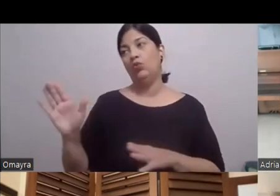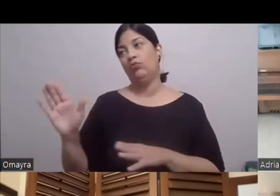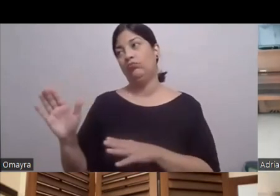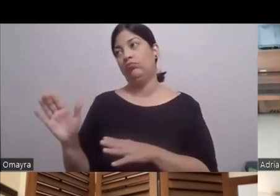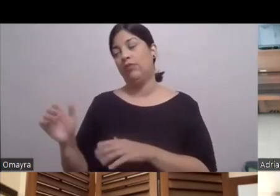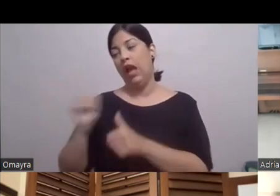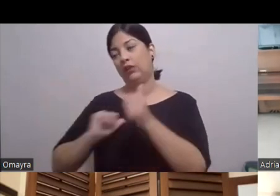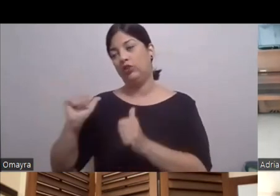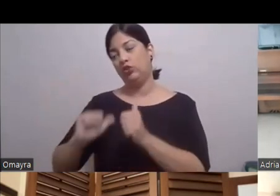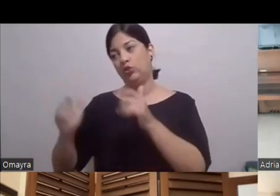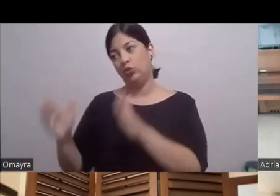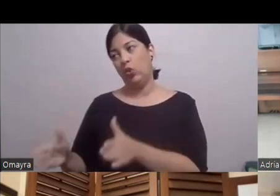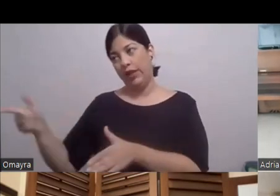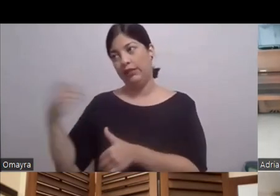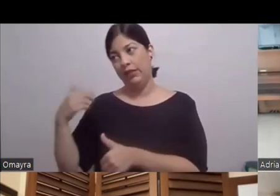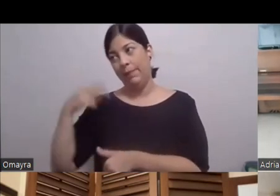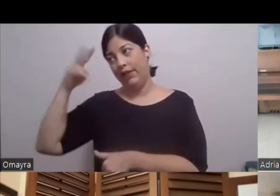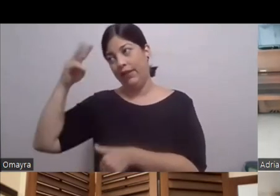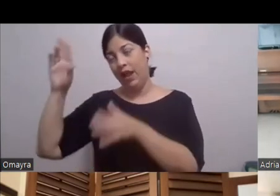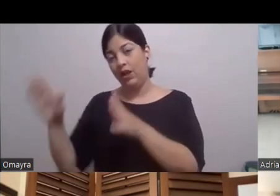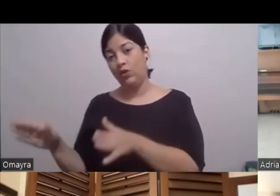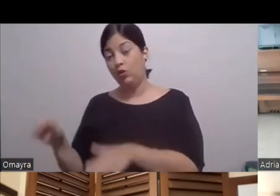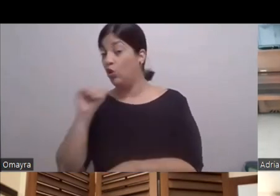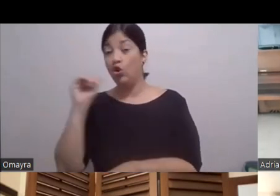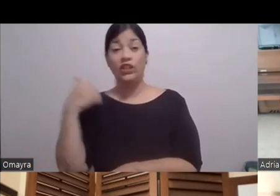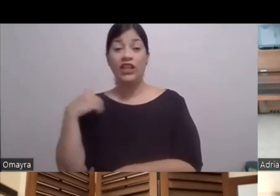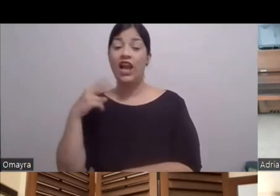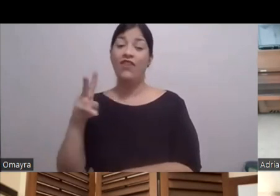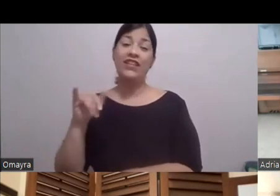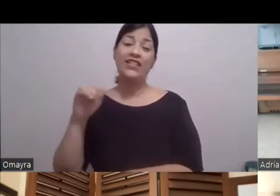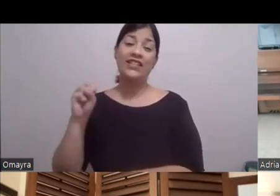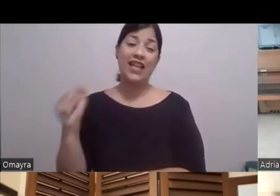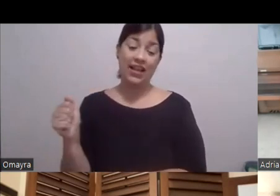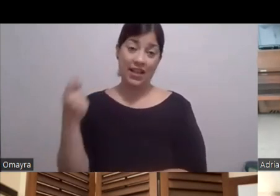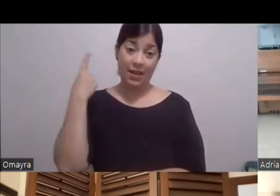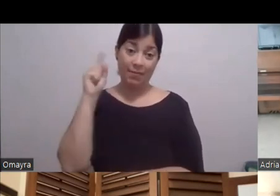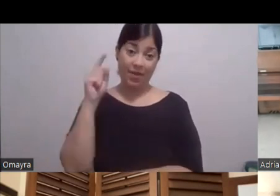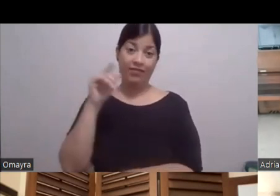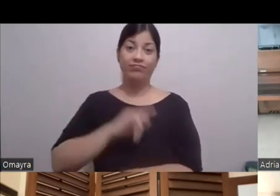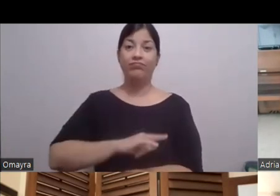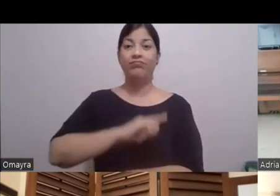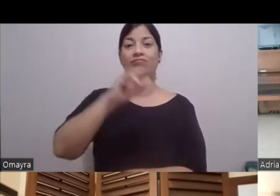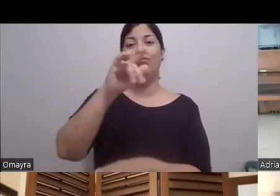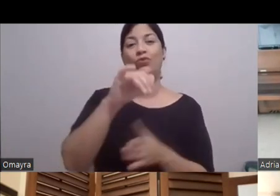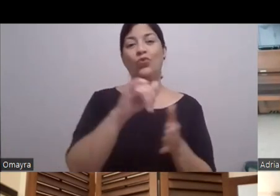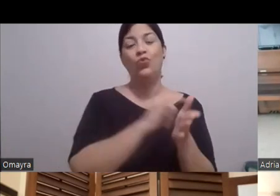Actor allá mexicano No tenía visa Para ir a Estados Unidos Que se firmara en Nueva York Unas escenas Y tenían que irse